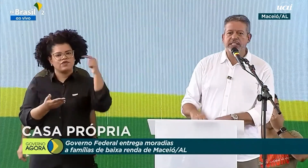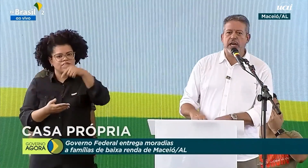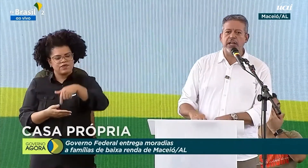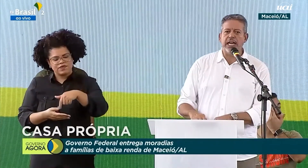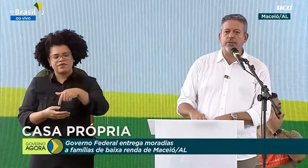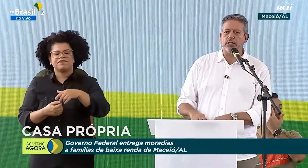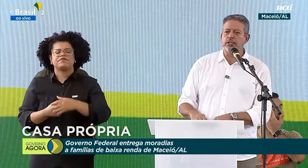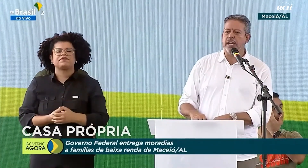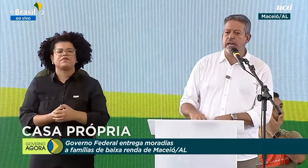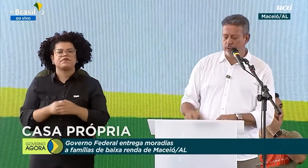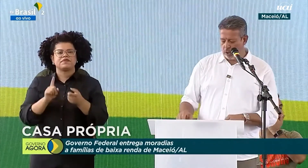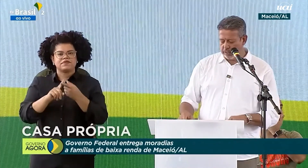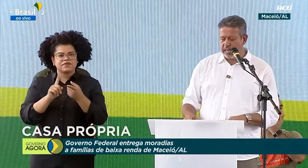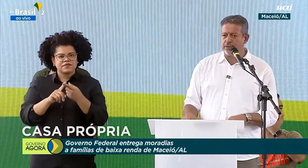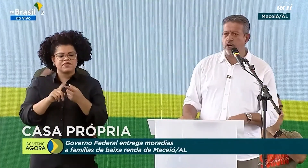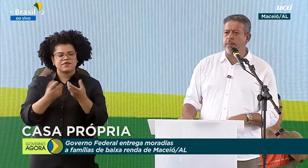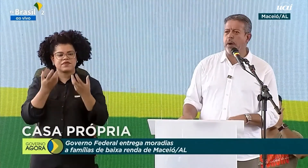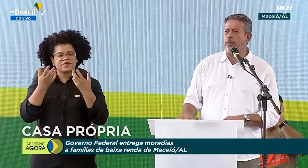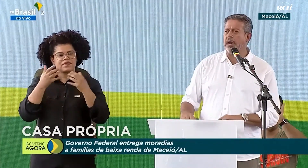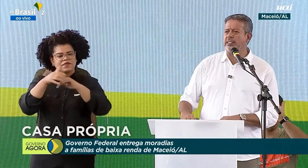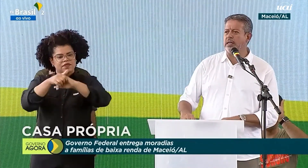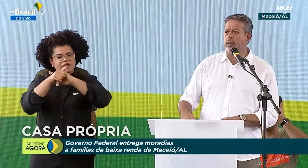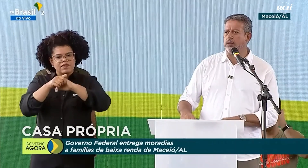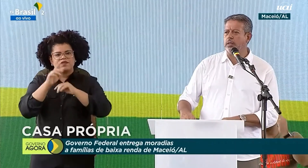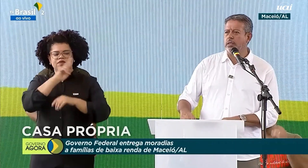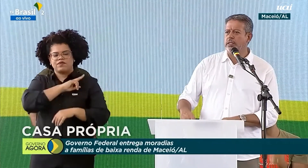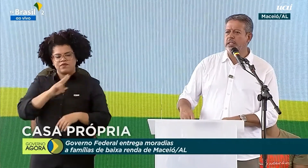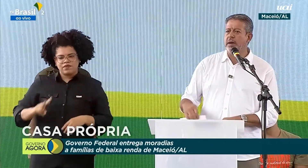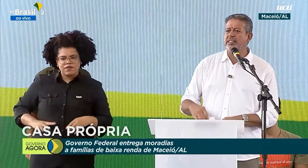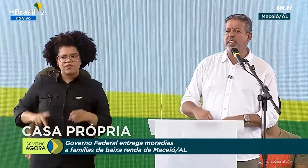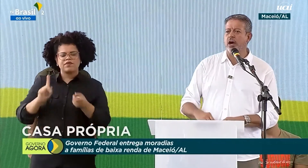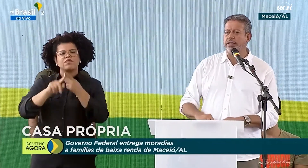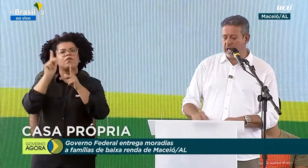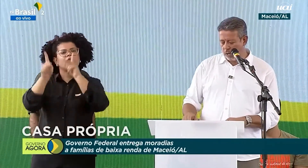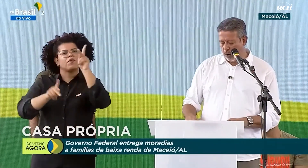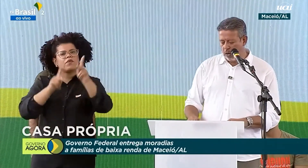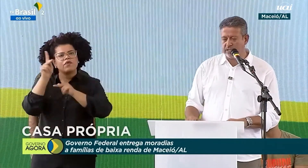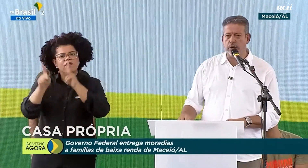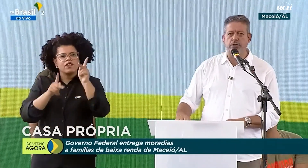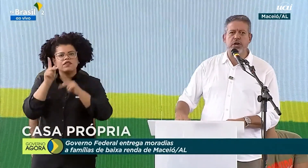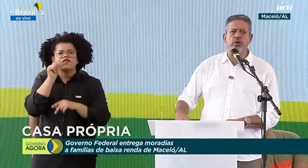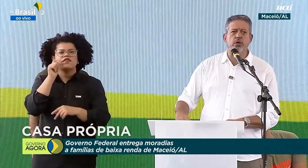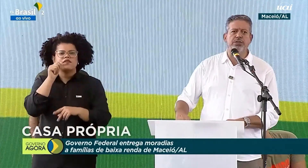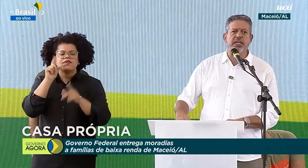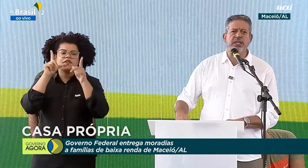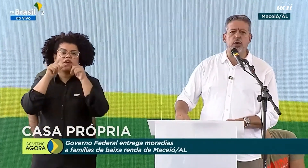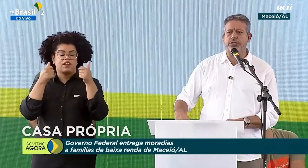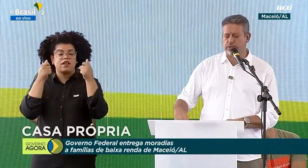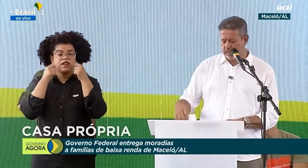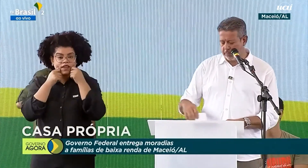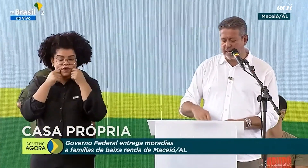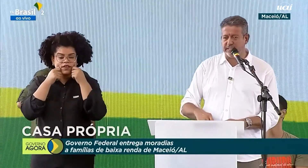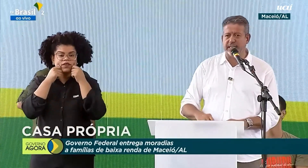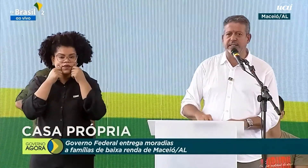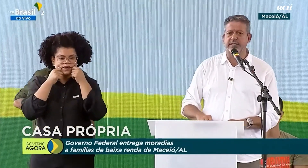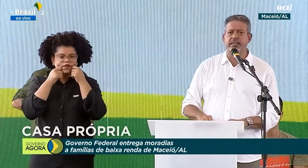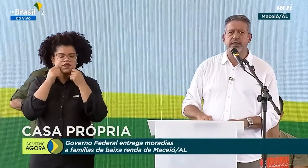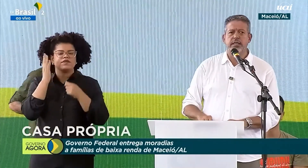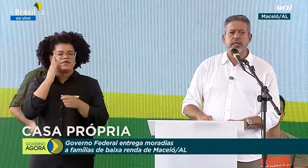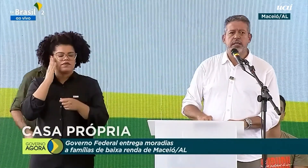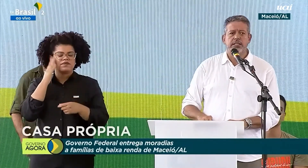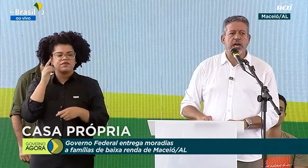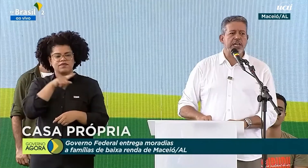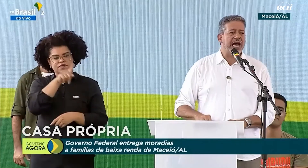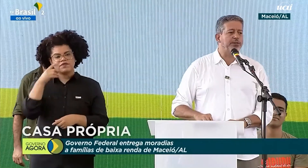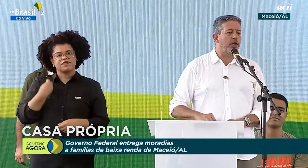Eu queria saudar a todos os vereadores e a toda a população de Maceió e de Alagoas, que eu não tenho dúvida, encontram-se aqui presentes.